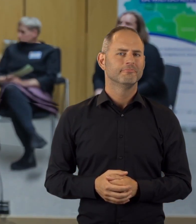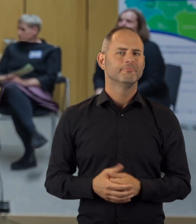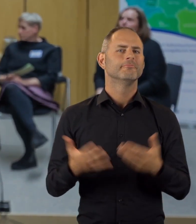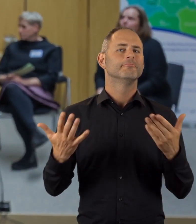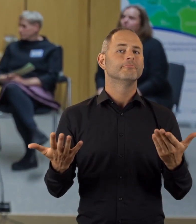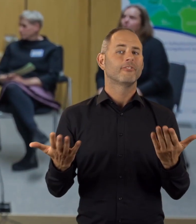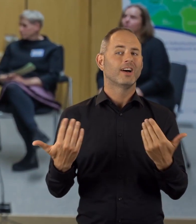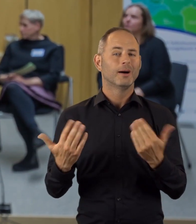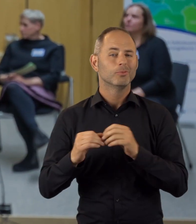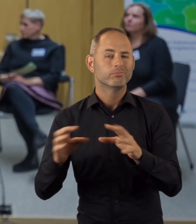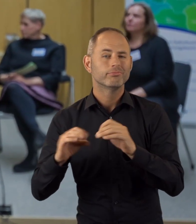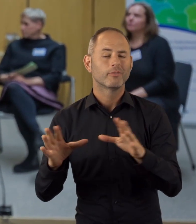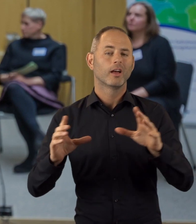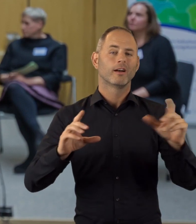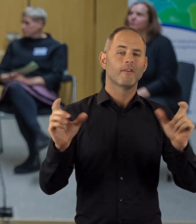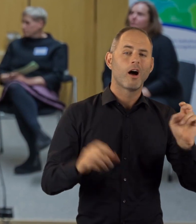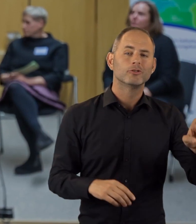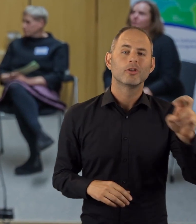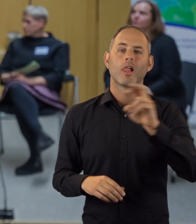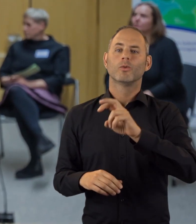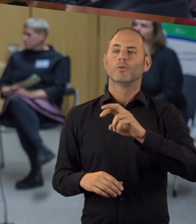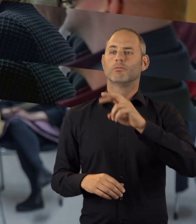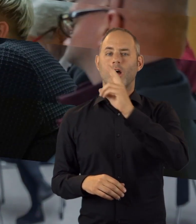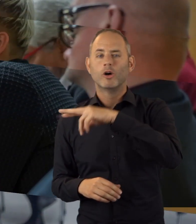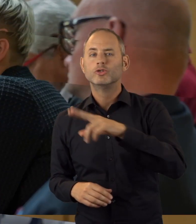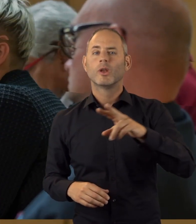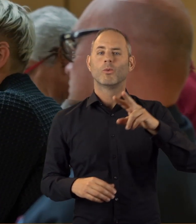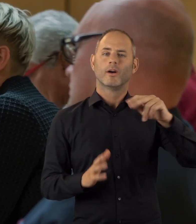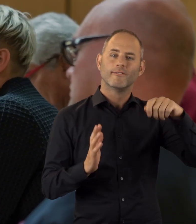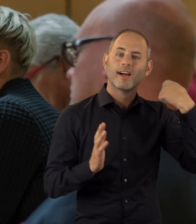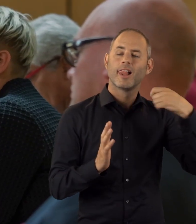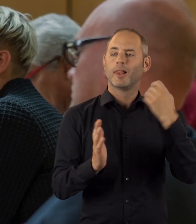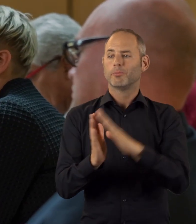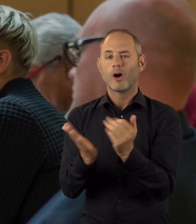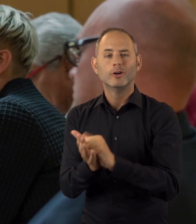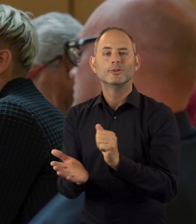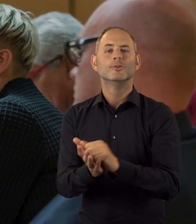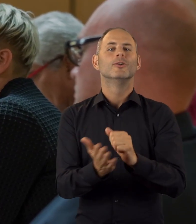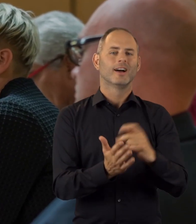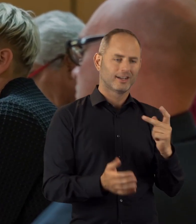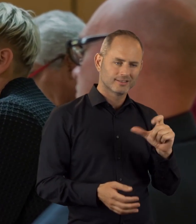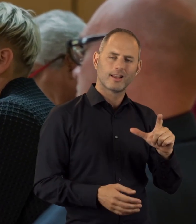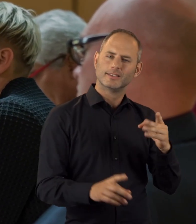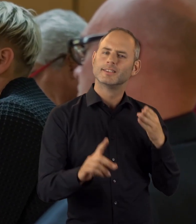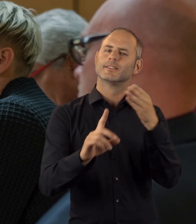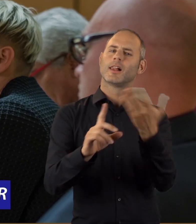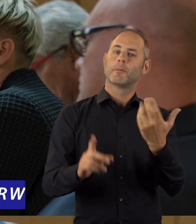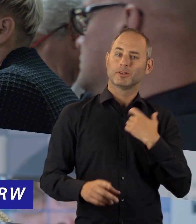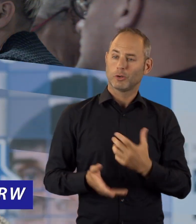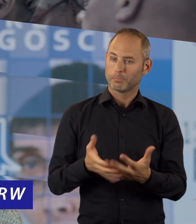einer mehrstufigen Kampagne aus Veranstaltungen, einer Wanderausstellung, einem Film und einer Broschüre wollen die KSL nun dafür sorgen, dass das